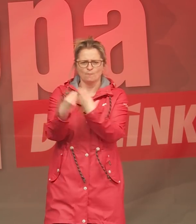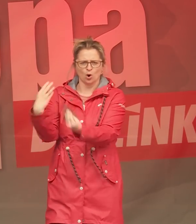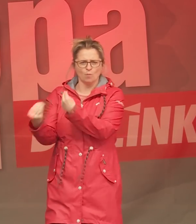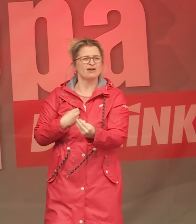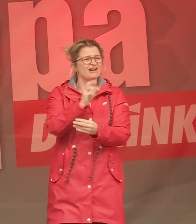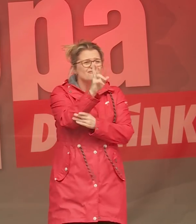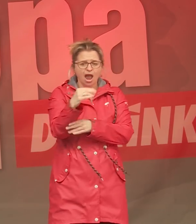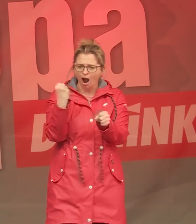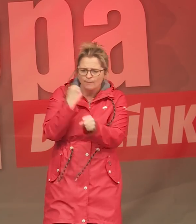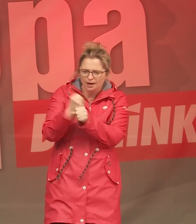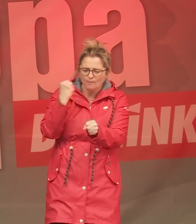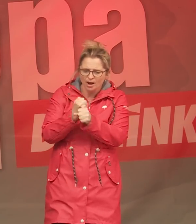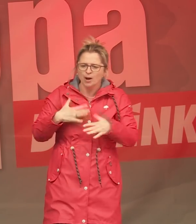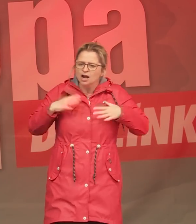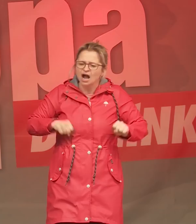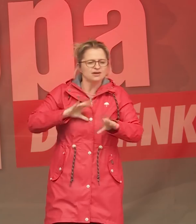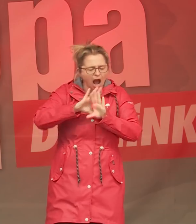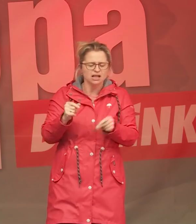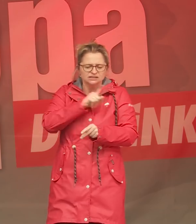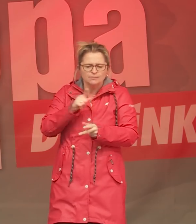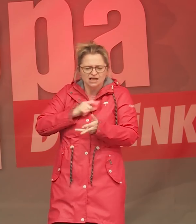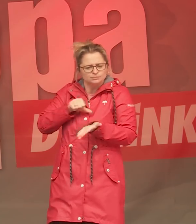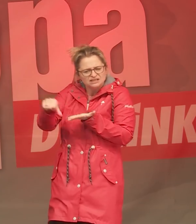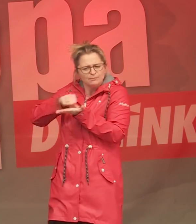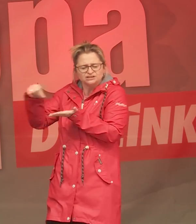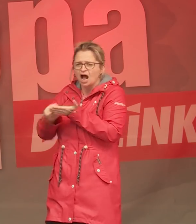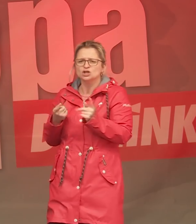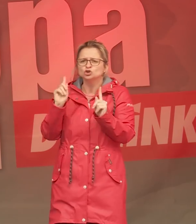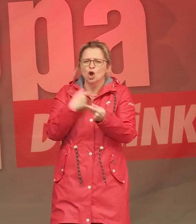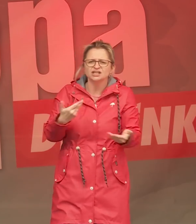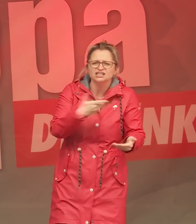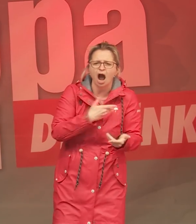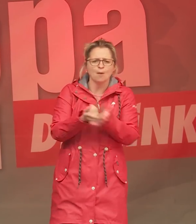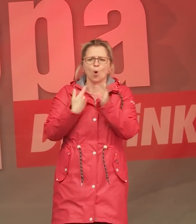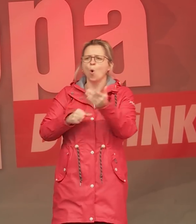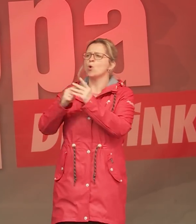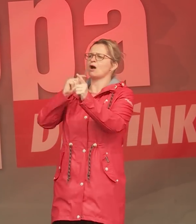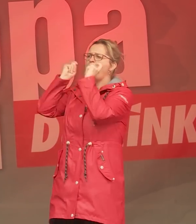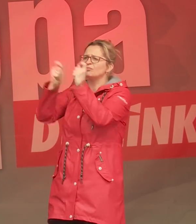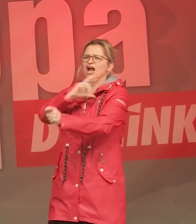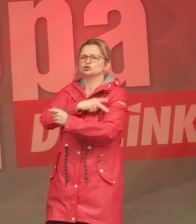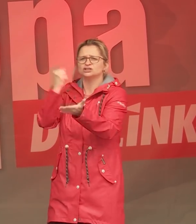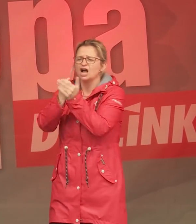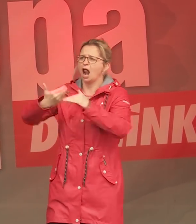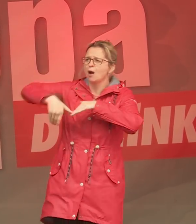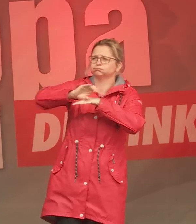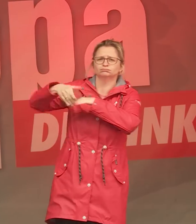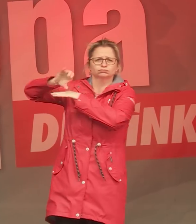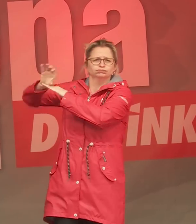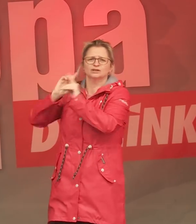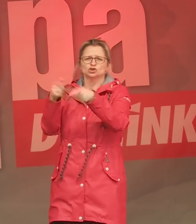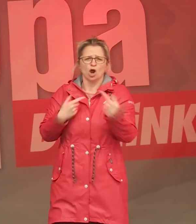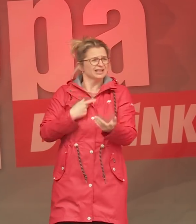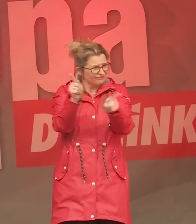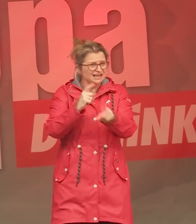auch einen Lohn haben, von der sie leben können und nicht noch in Armut leben müssen oder aufstocken müssen, wie wir es tagtäglich in Düsseldorf,